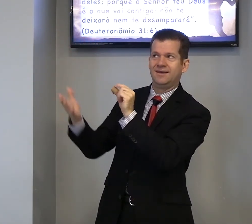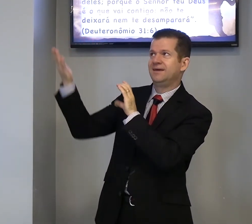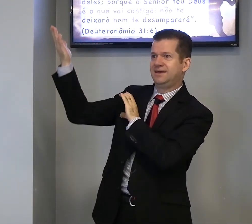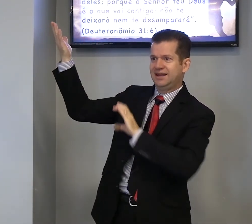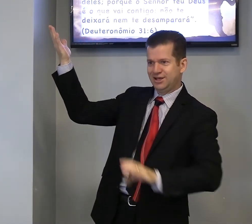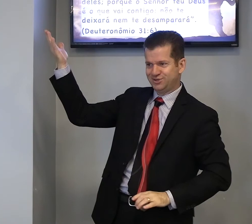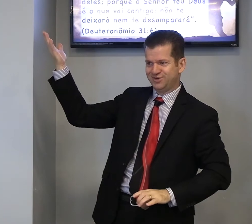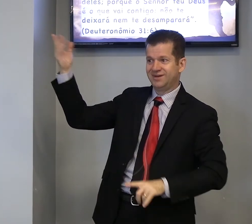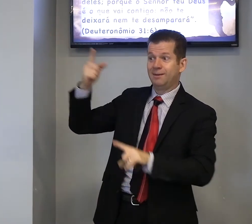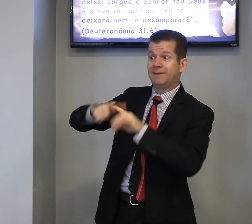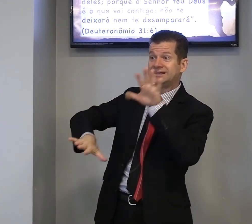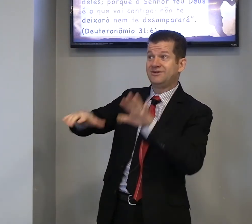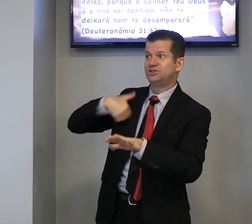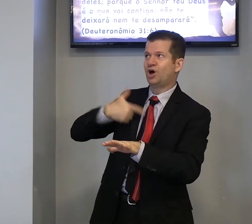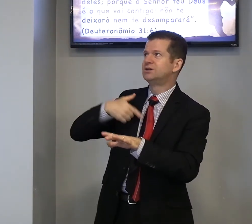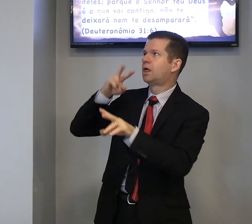Cristo, mas, às vezes, nós,